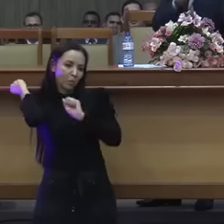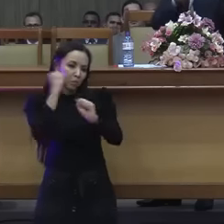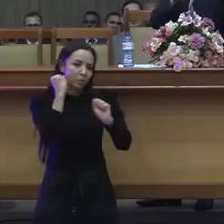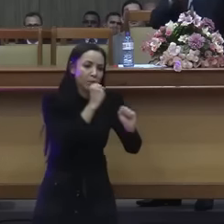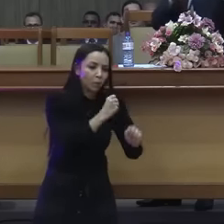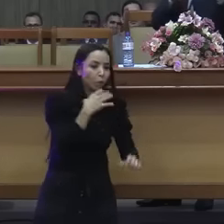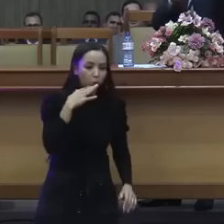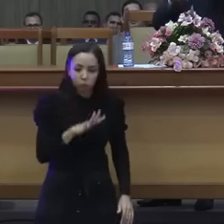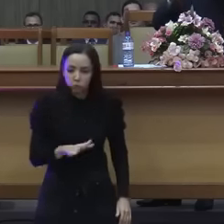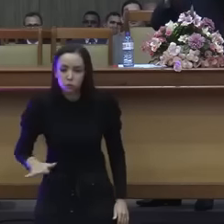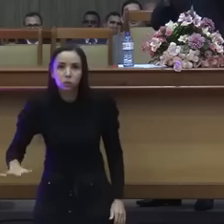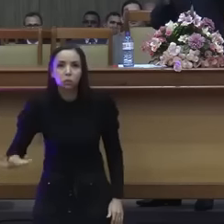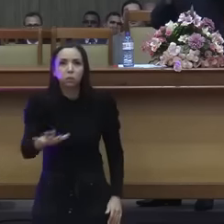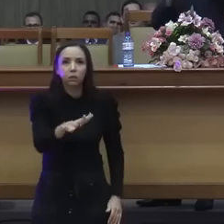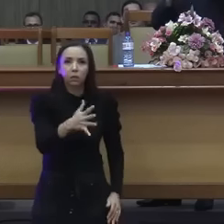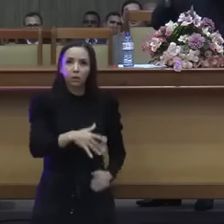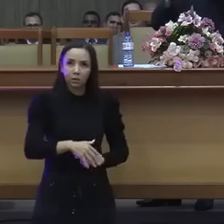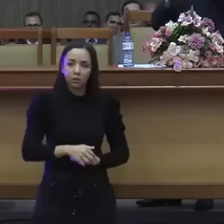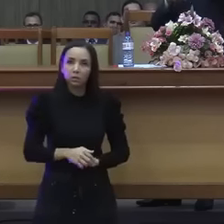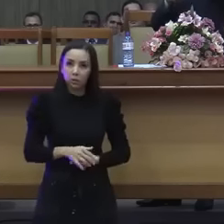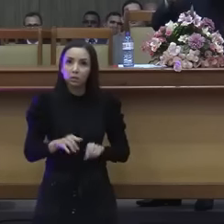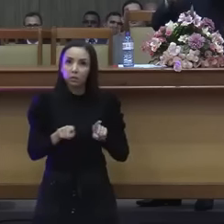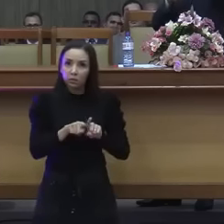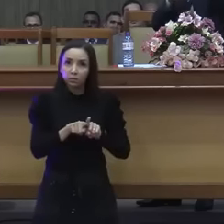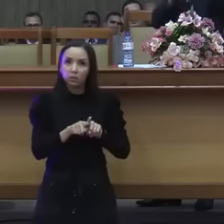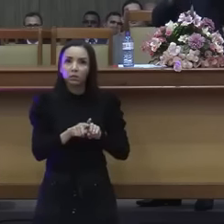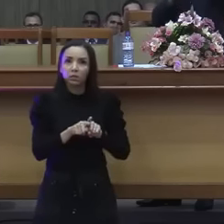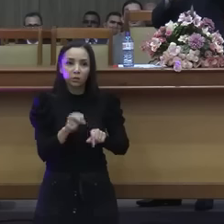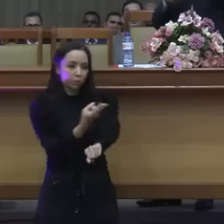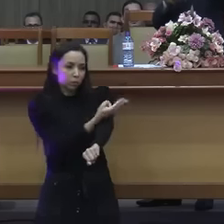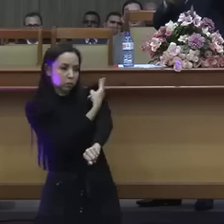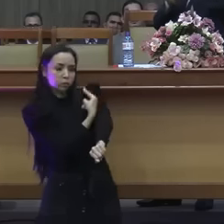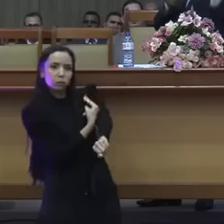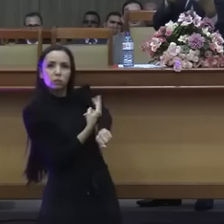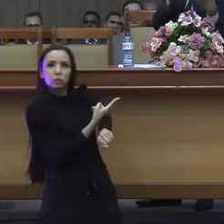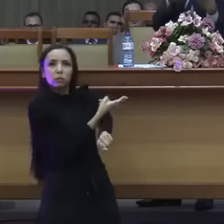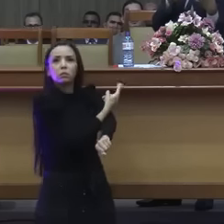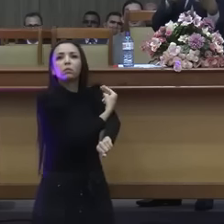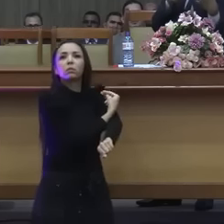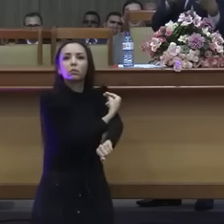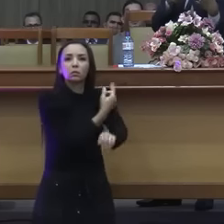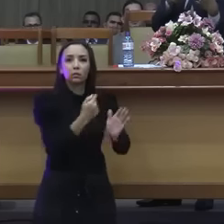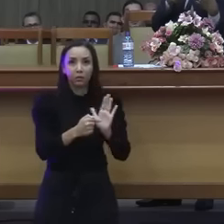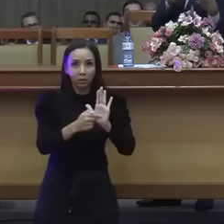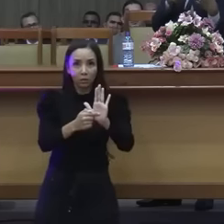botavam no corpo deles, eles faziam sinais da lua no corpo para dizer que aquilo era Deus.